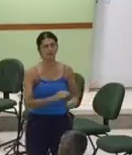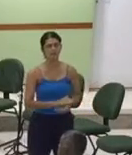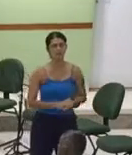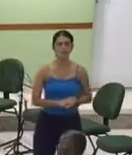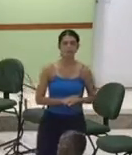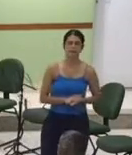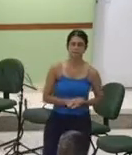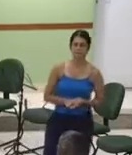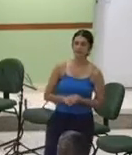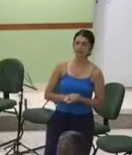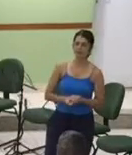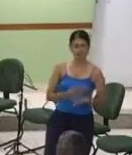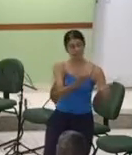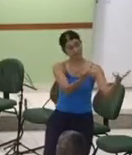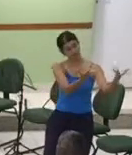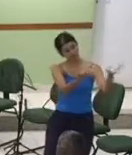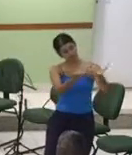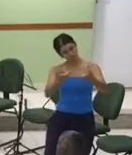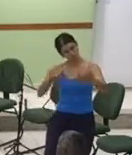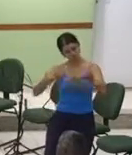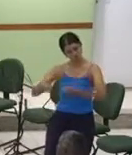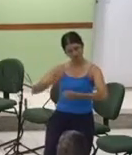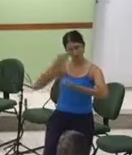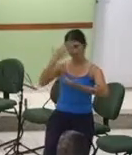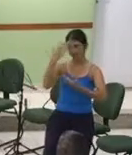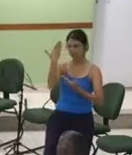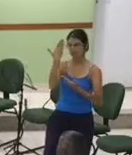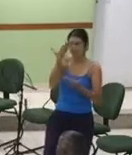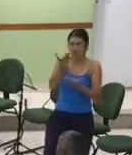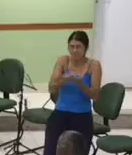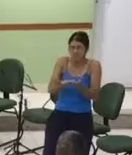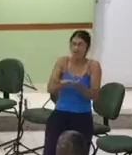A graça aconselha mais de